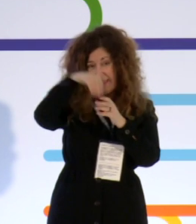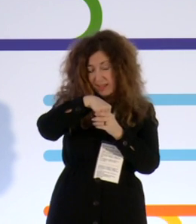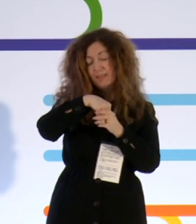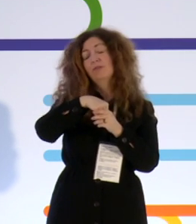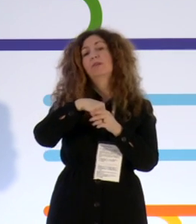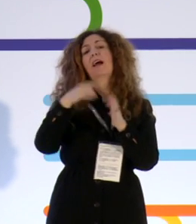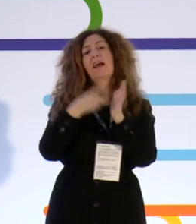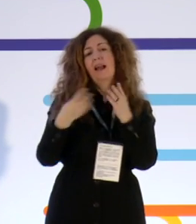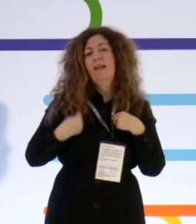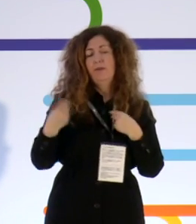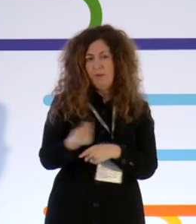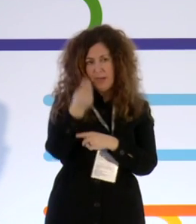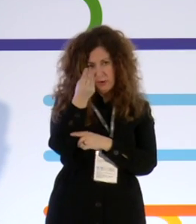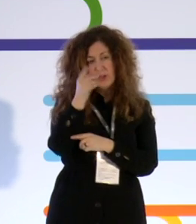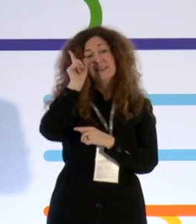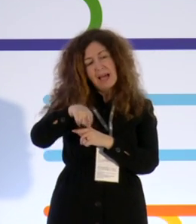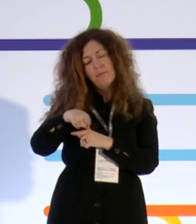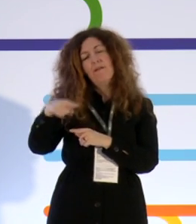y, como digo, también de sus afines.